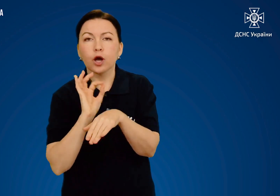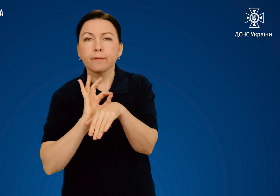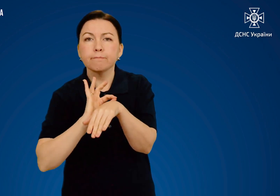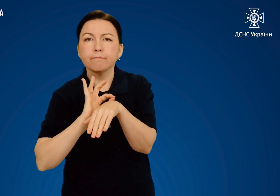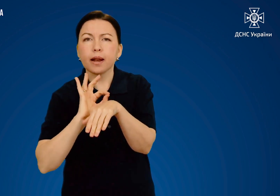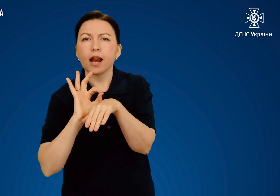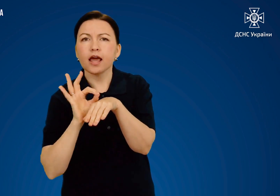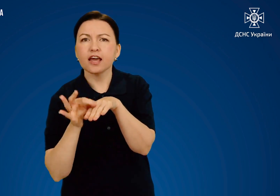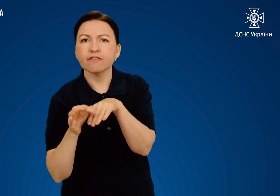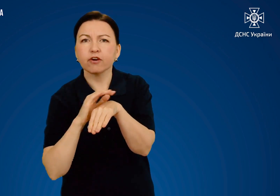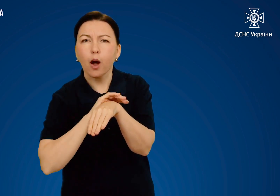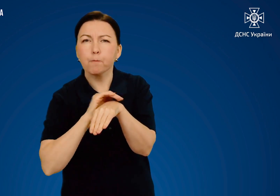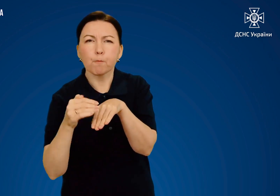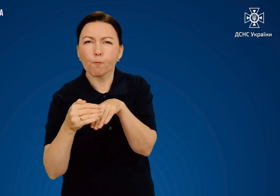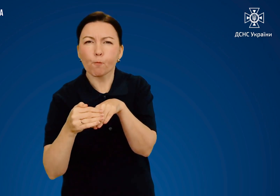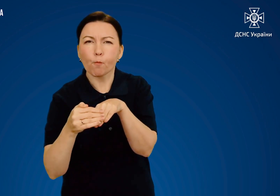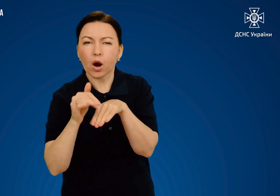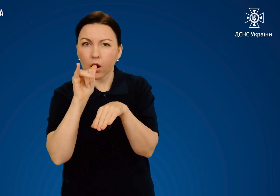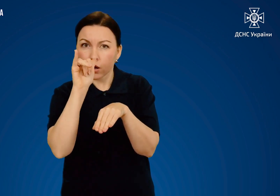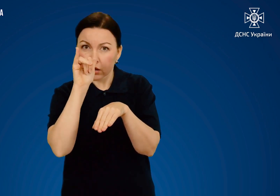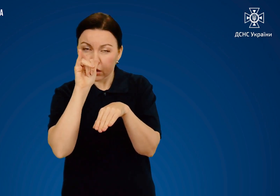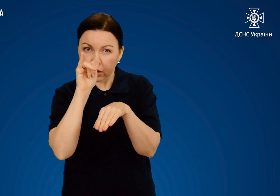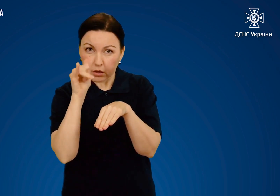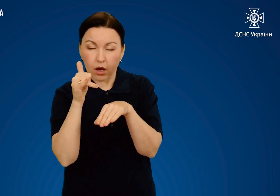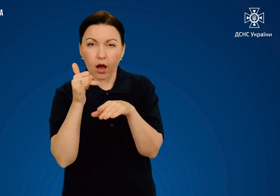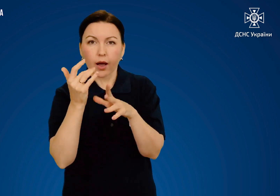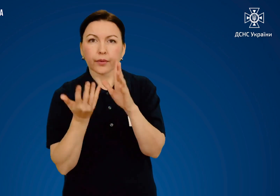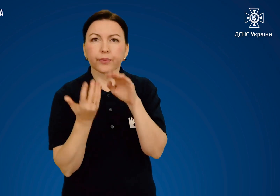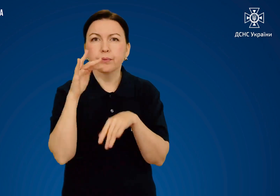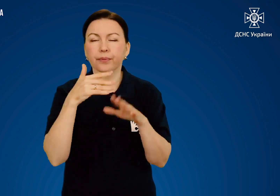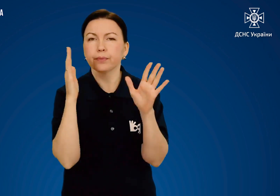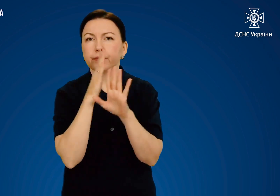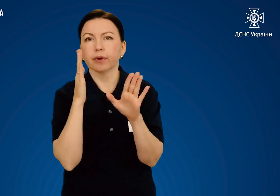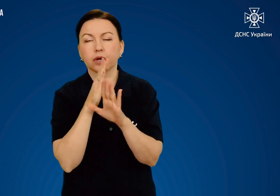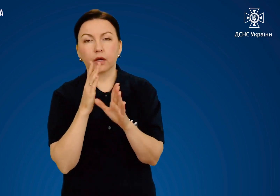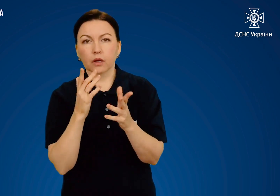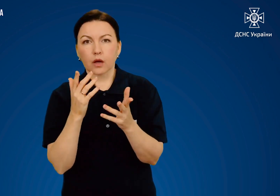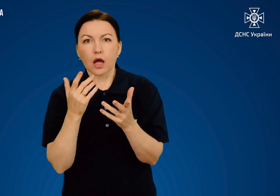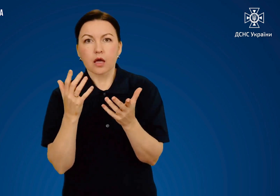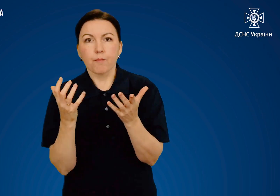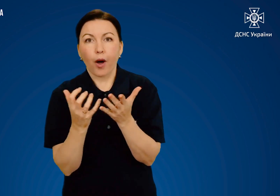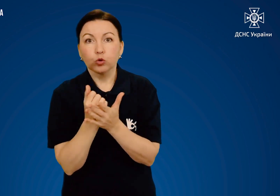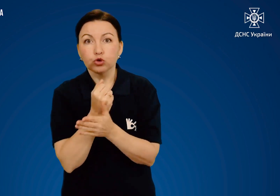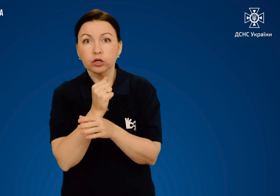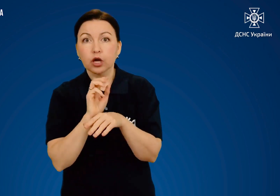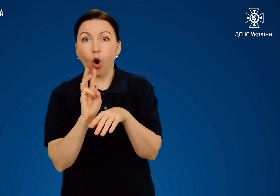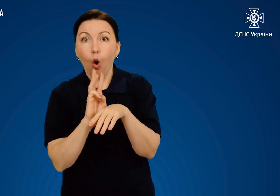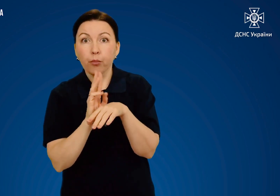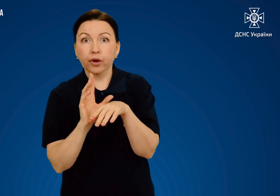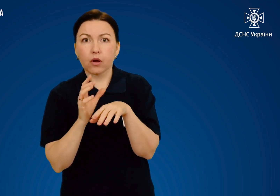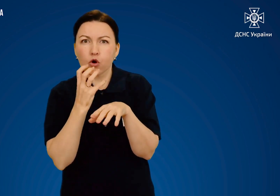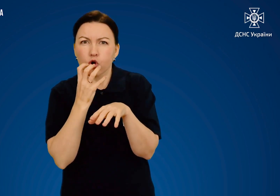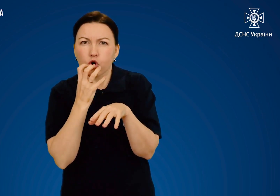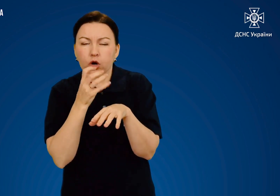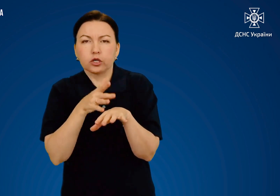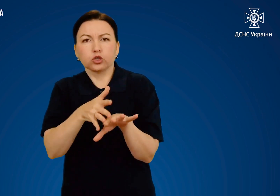утворюють плівку на поверхні шкіри, що тільки погіршить теплообмін і значить опік